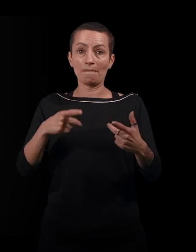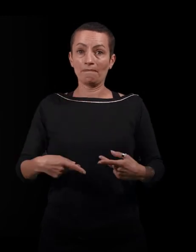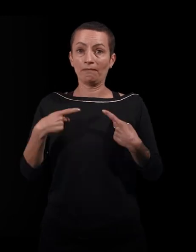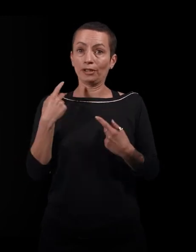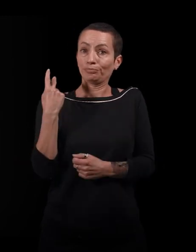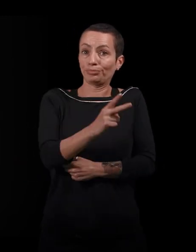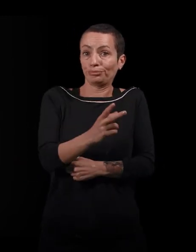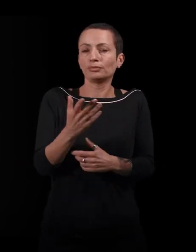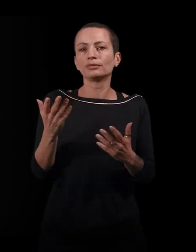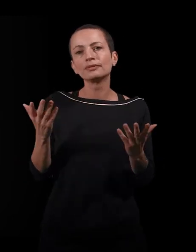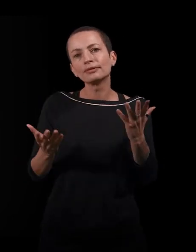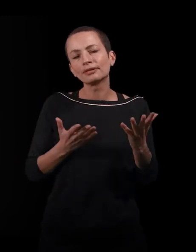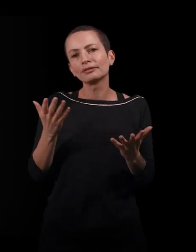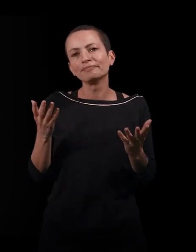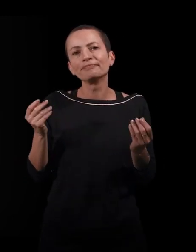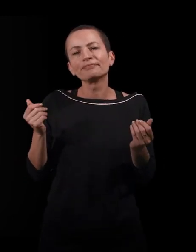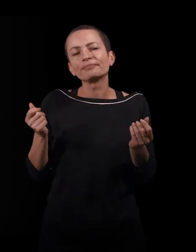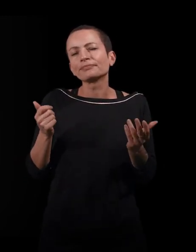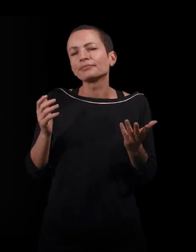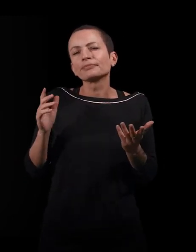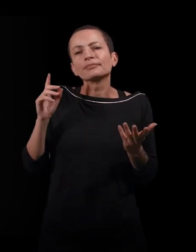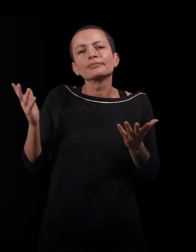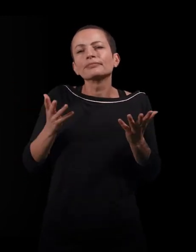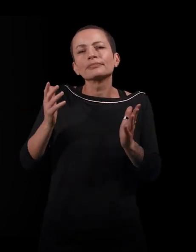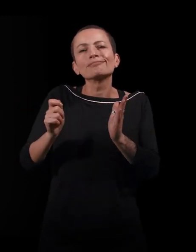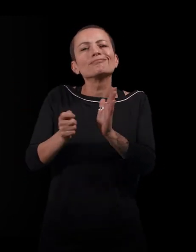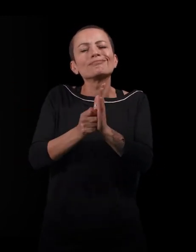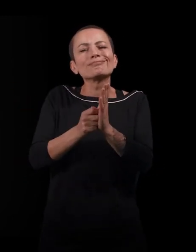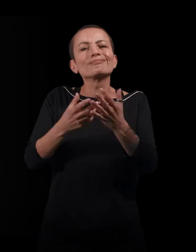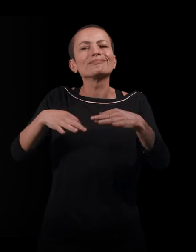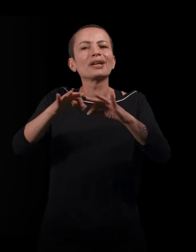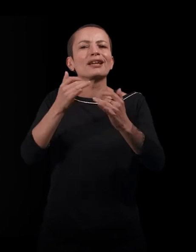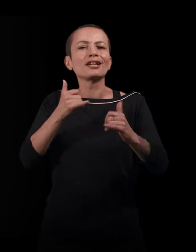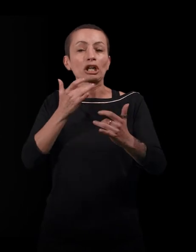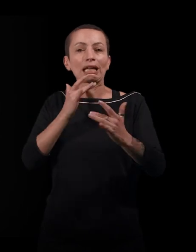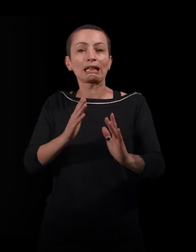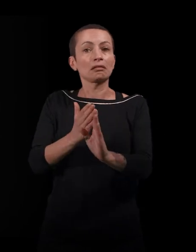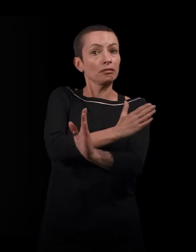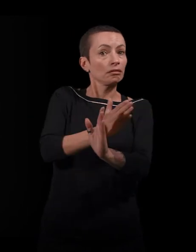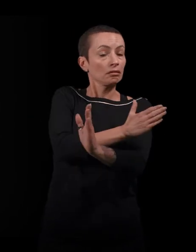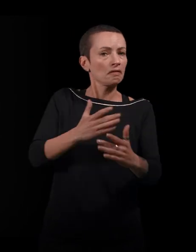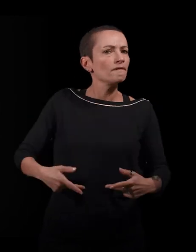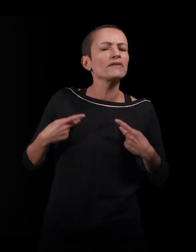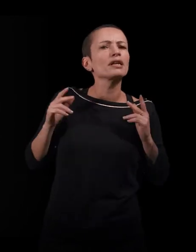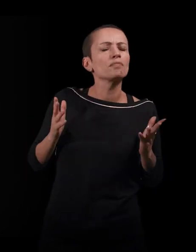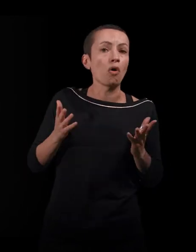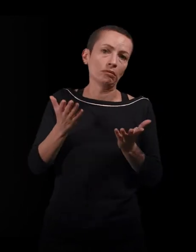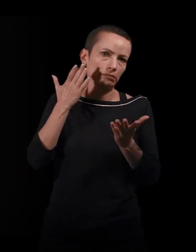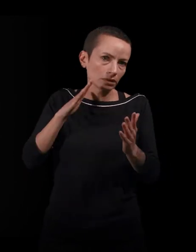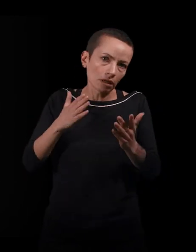quelle est-elle, en fait, avant de quitter l'Algérie dans les conditions dramatiques que vous allez raconter